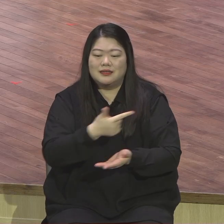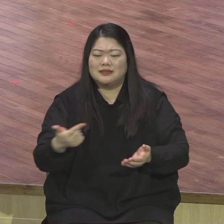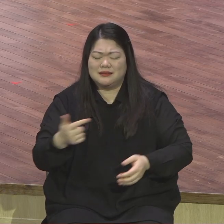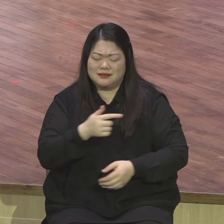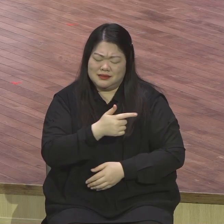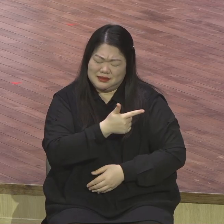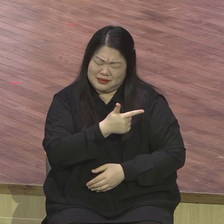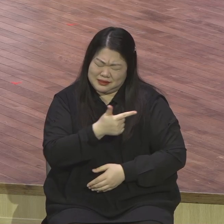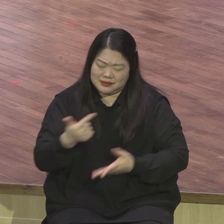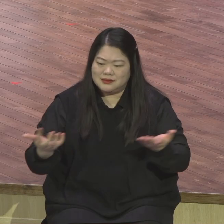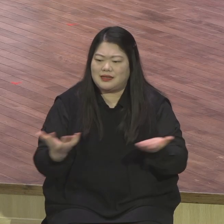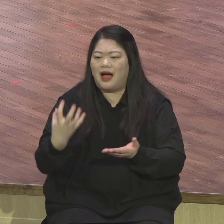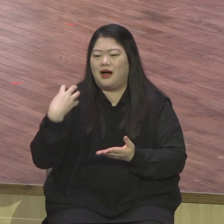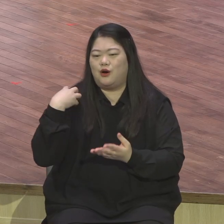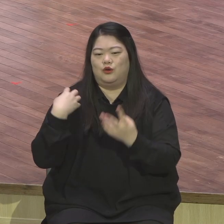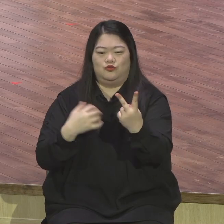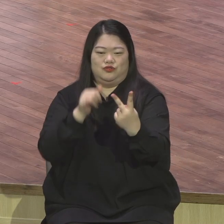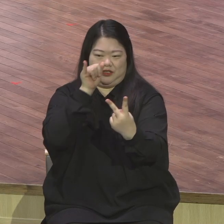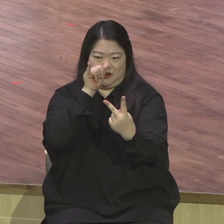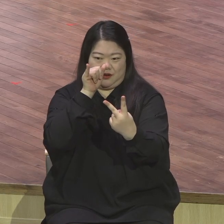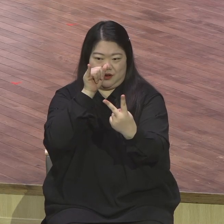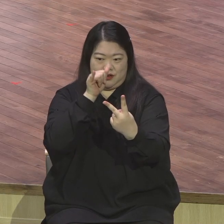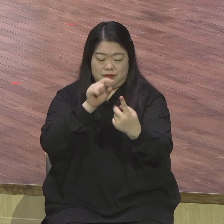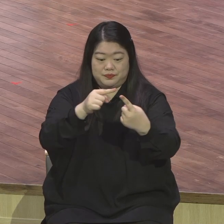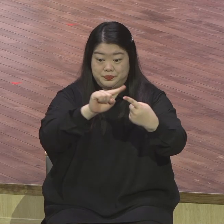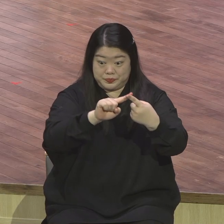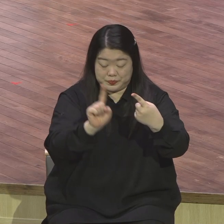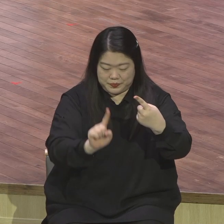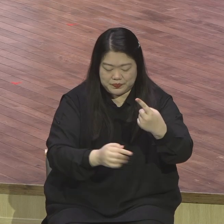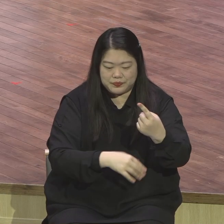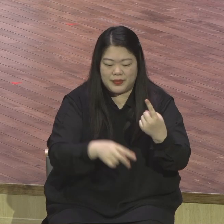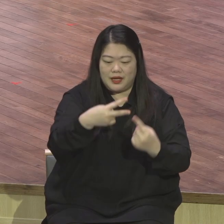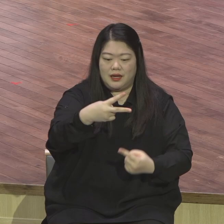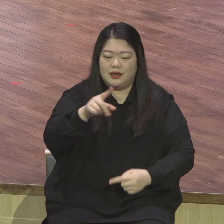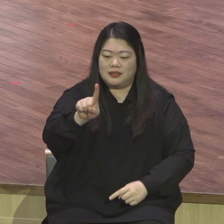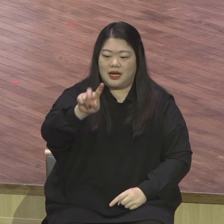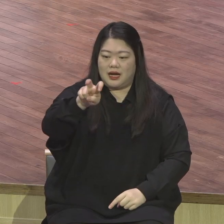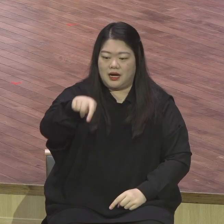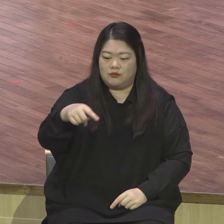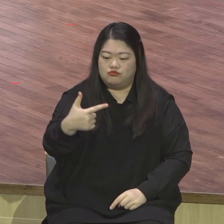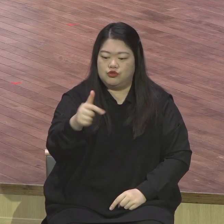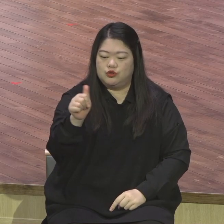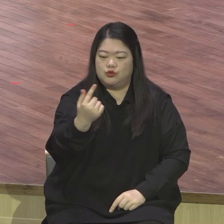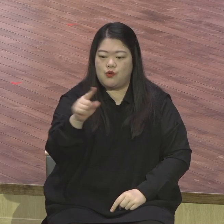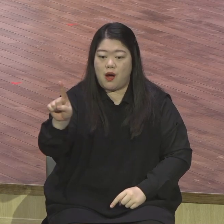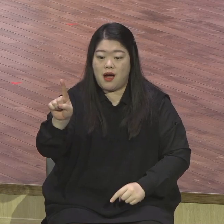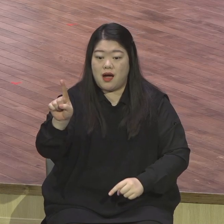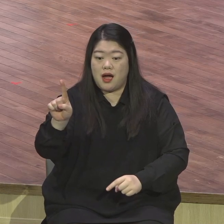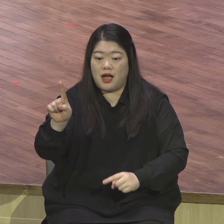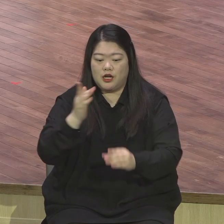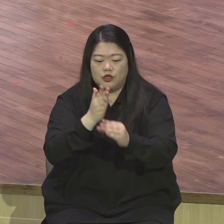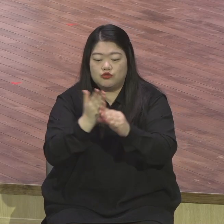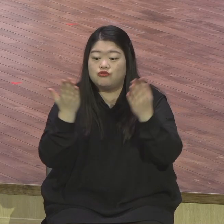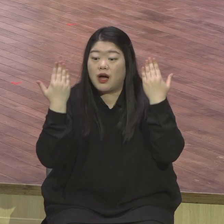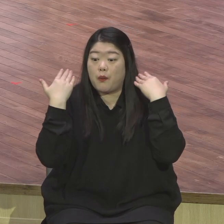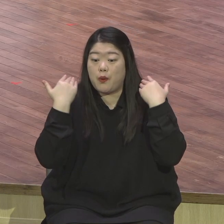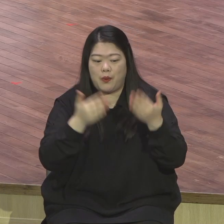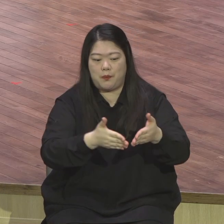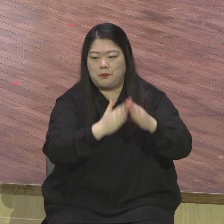다문화 중등대한학교인 글로벌 리더학교가 개교식을 했고 다른